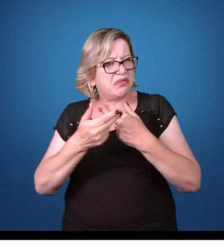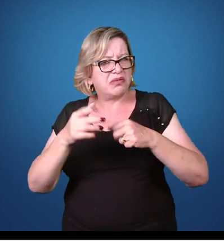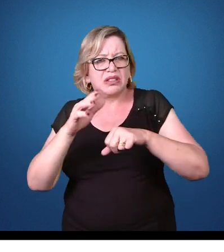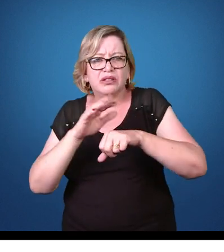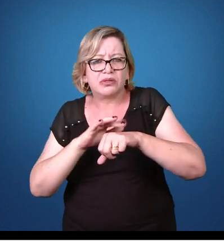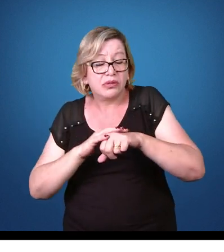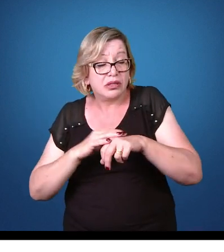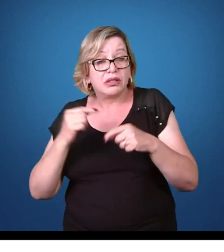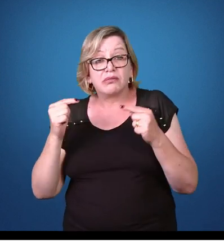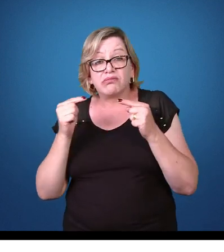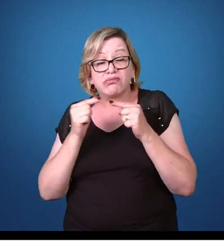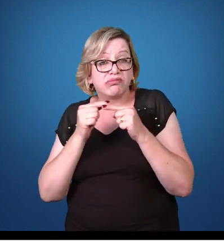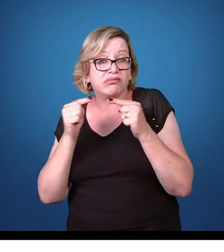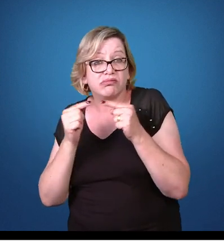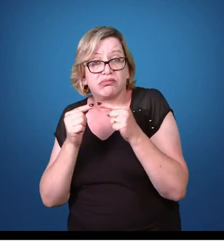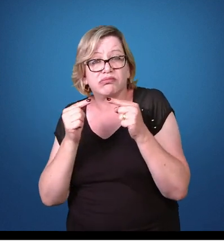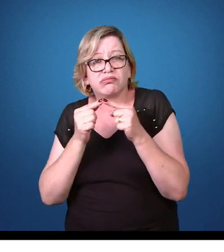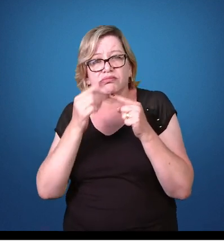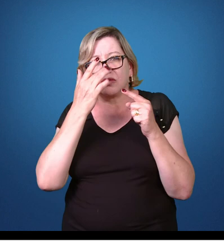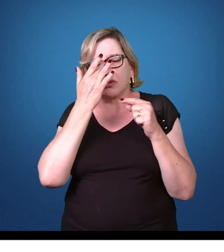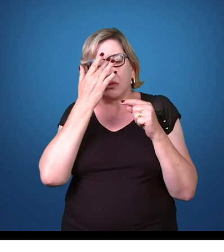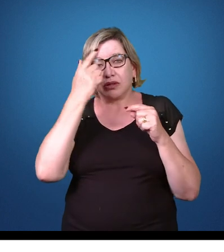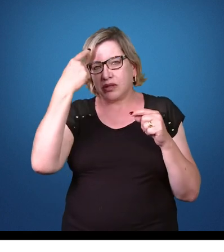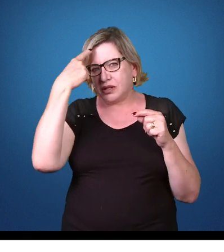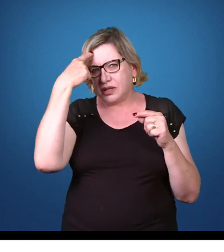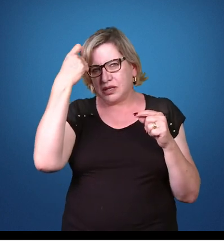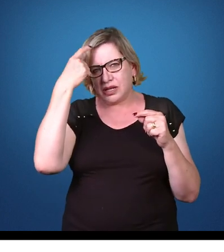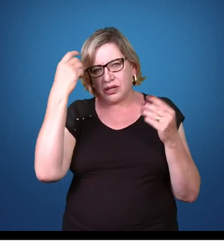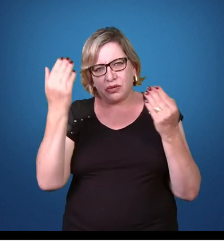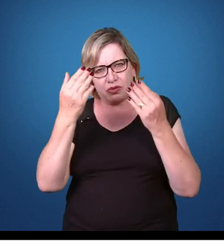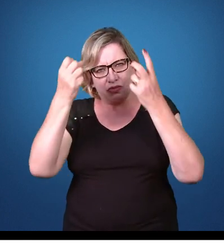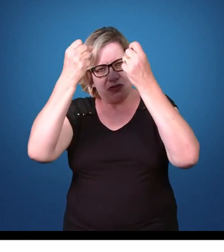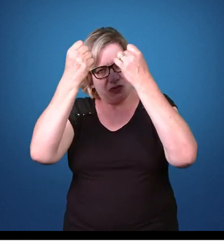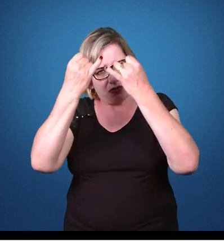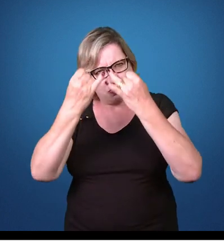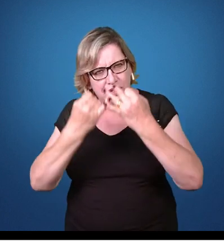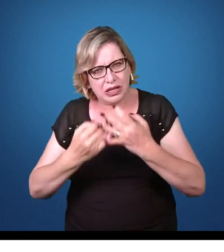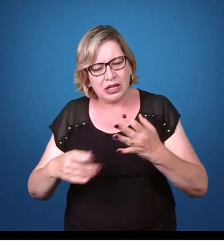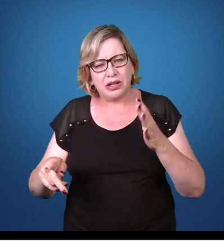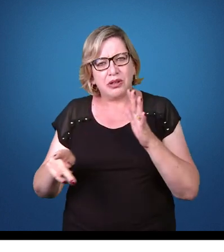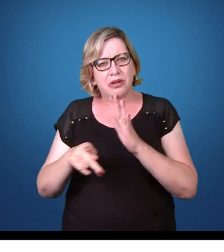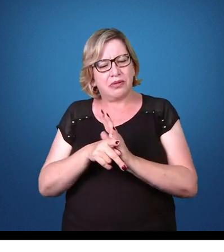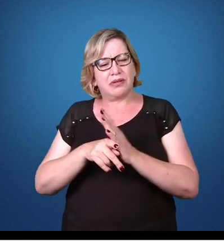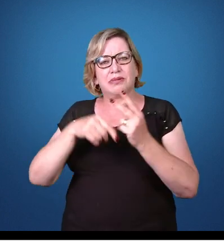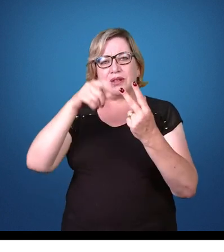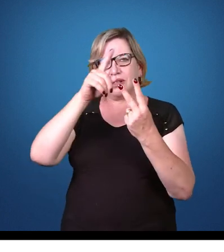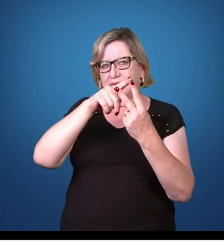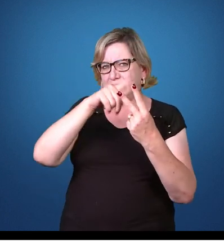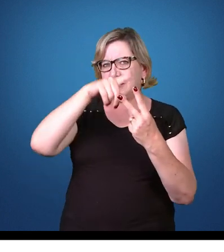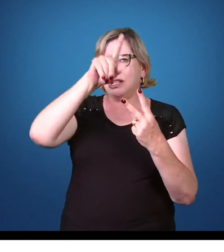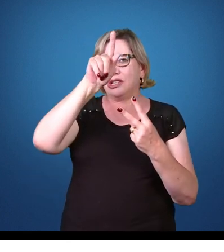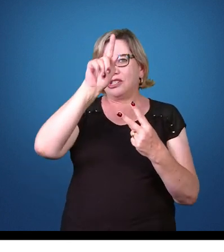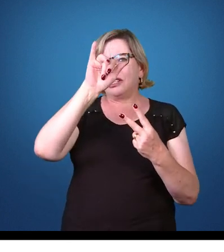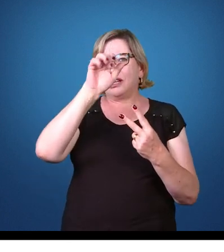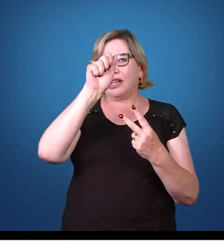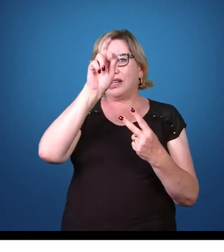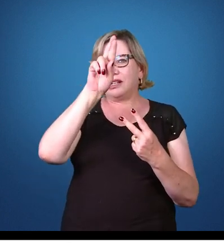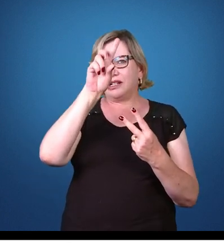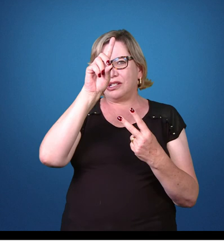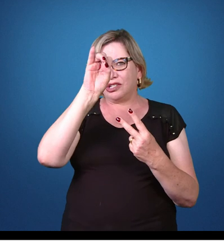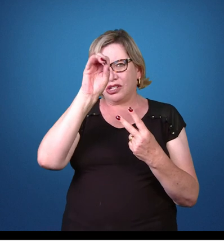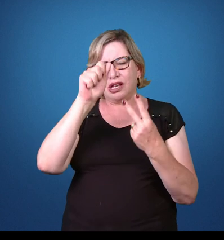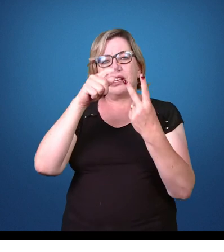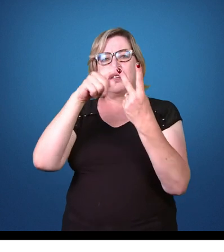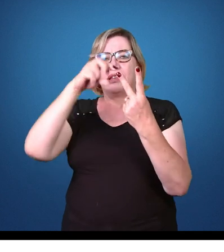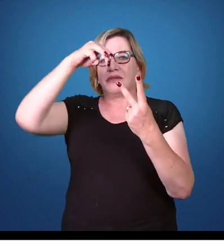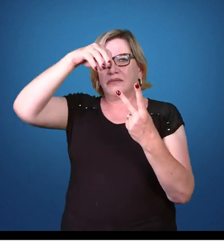muito relacionadas a essas ideias vistas agora pelas duas doenças, giardíase e a malária. Bom, pessoal, espero